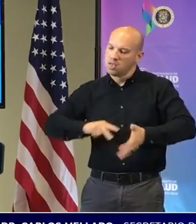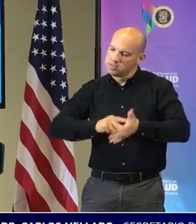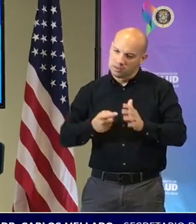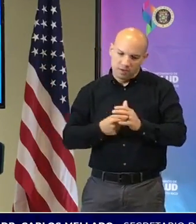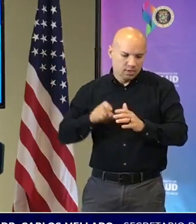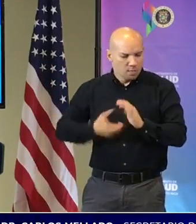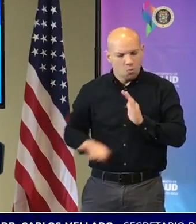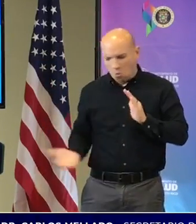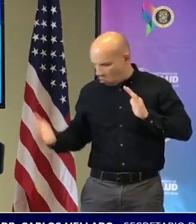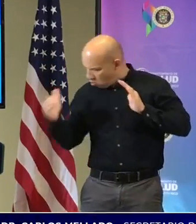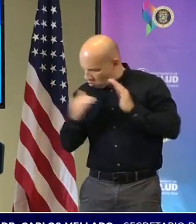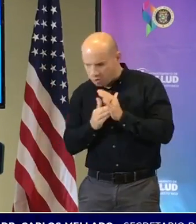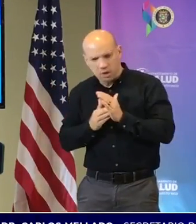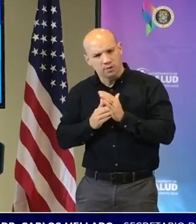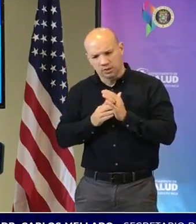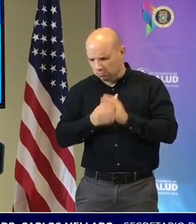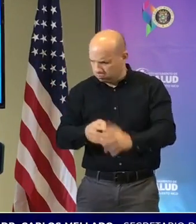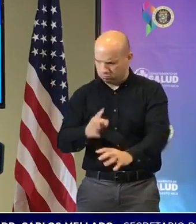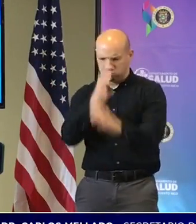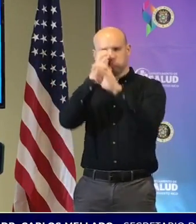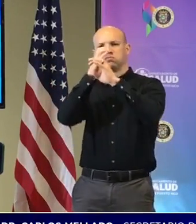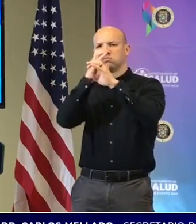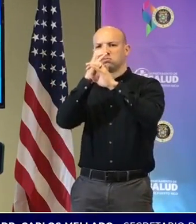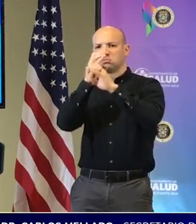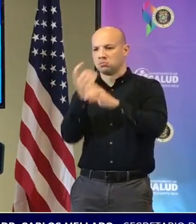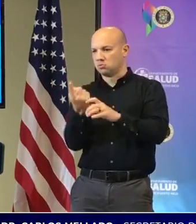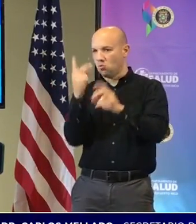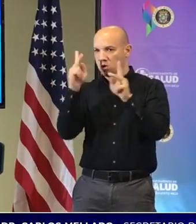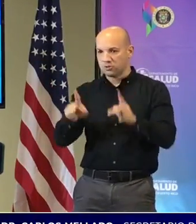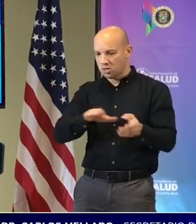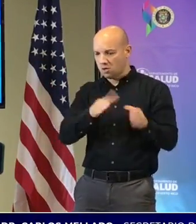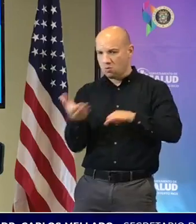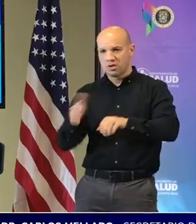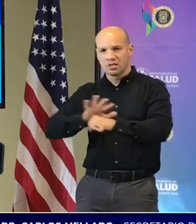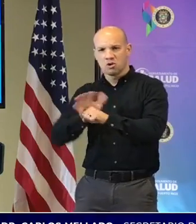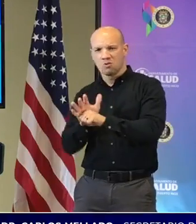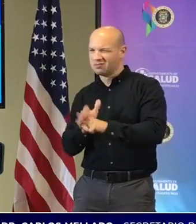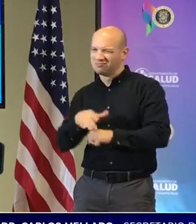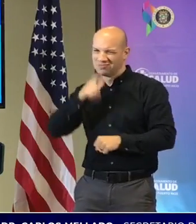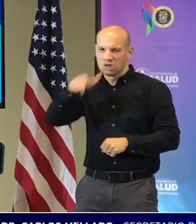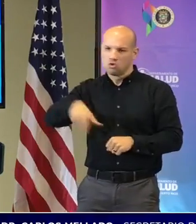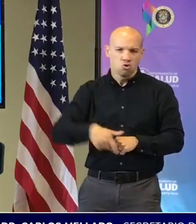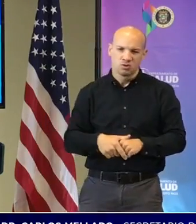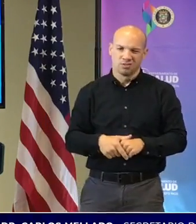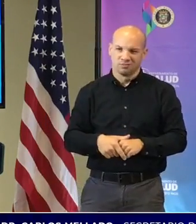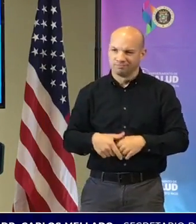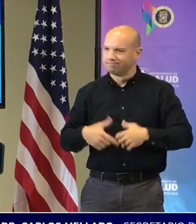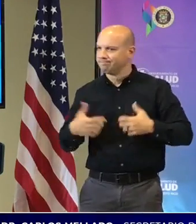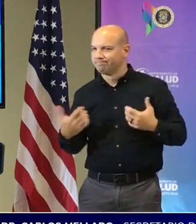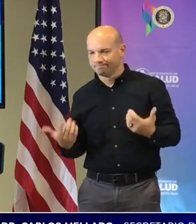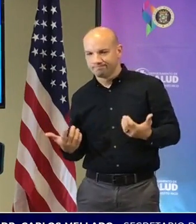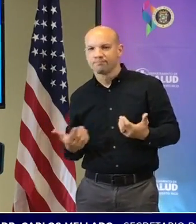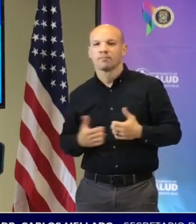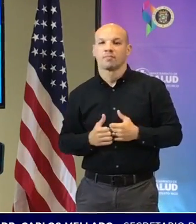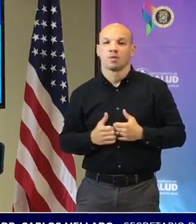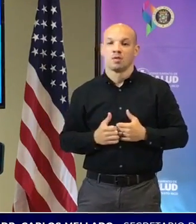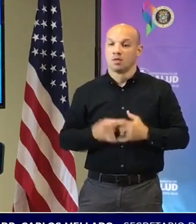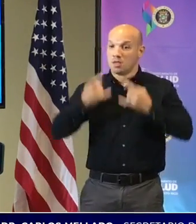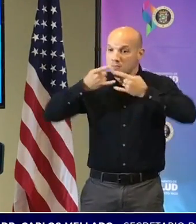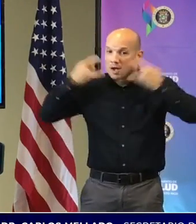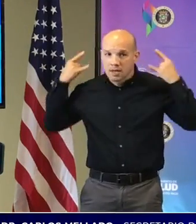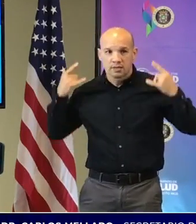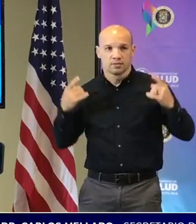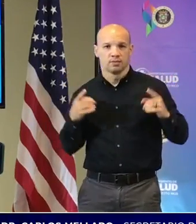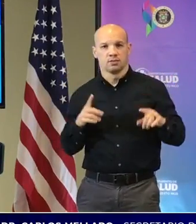medidas porque ninguna persona debería morir de COVID el uso de la mascarilla el distanciamiento es importante que lo sigamos